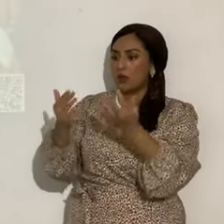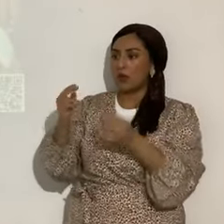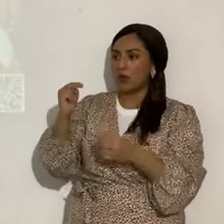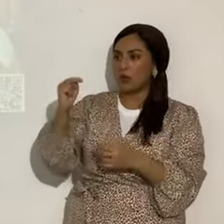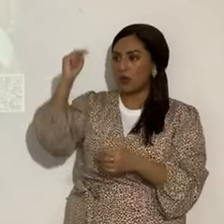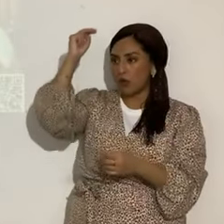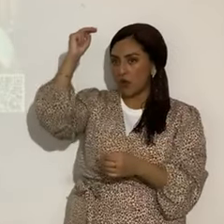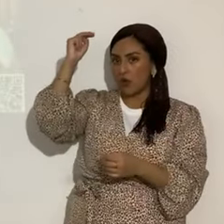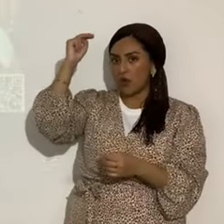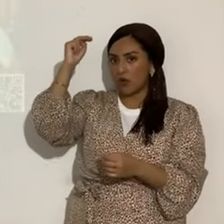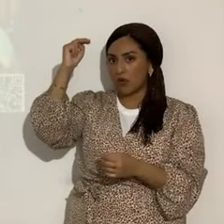aventada por el viento.